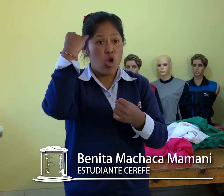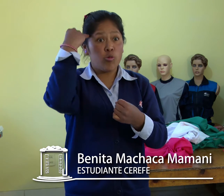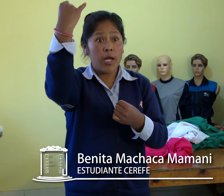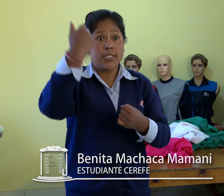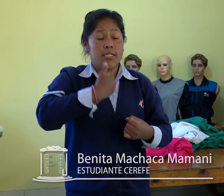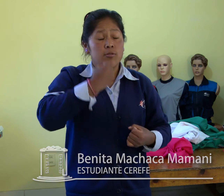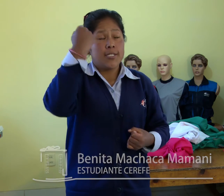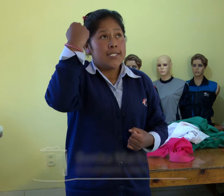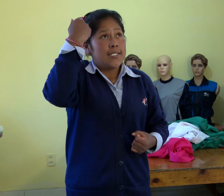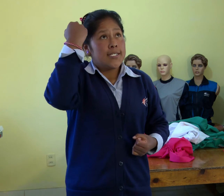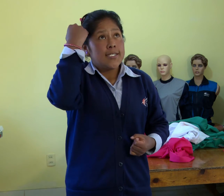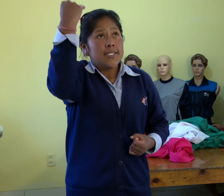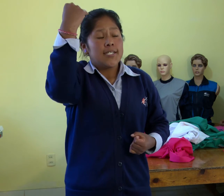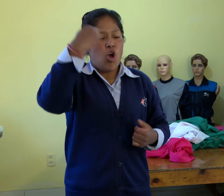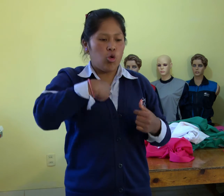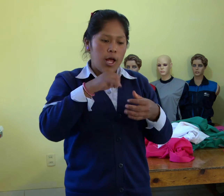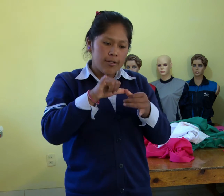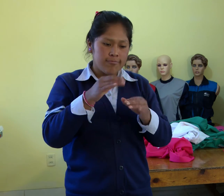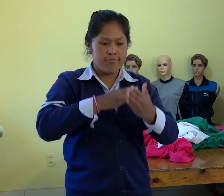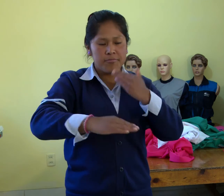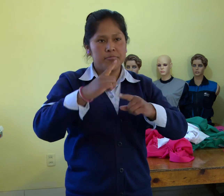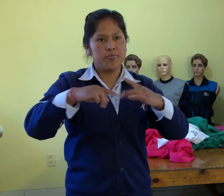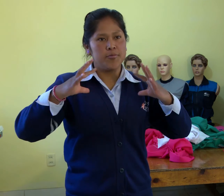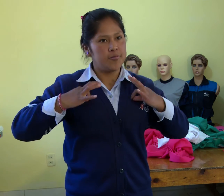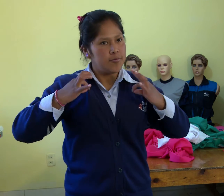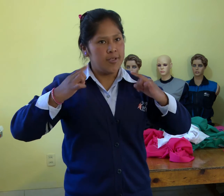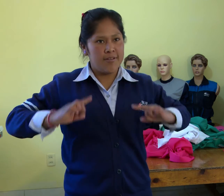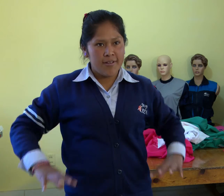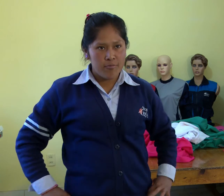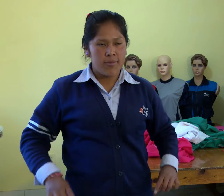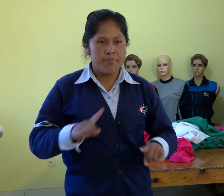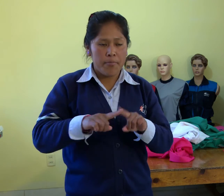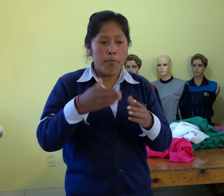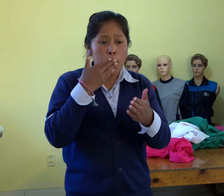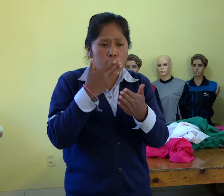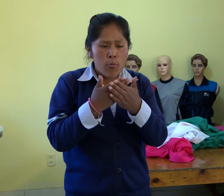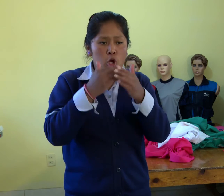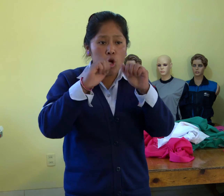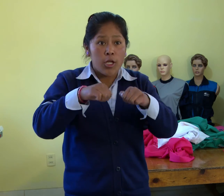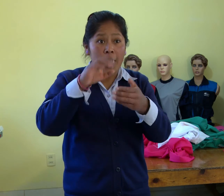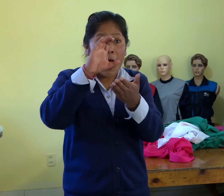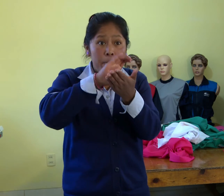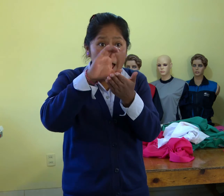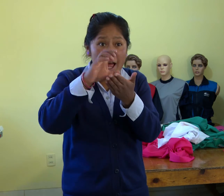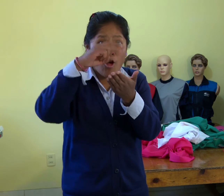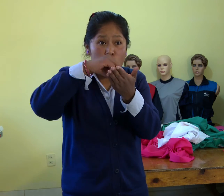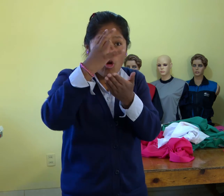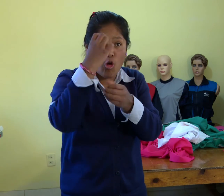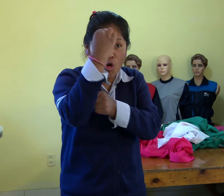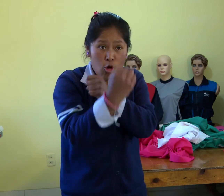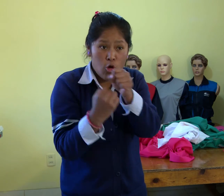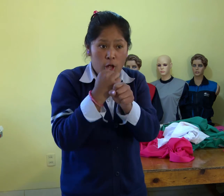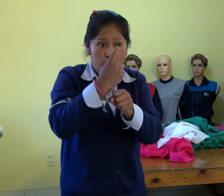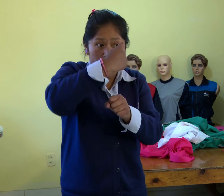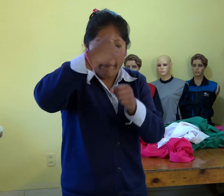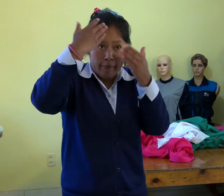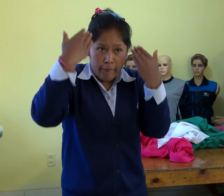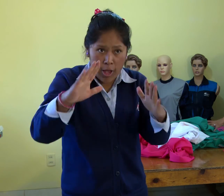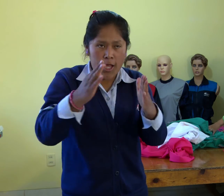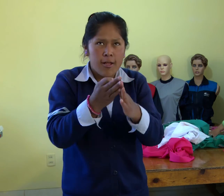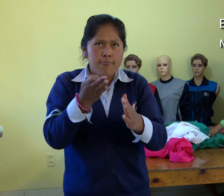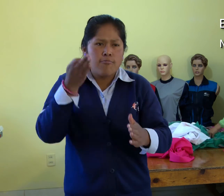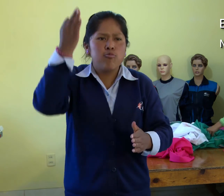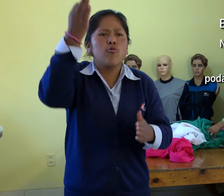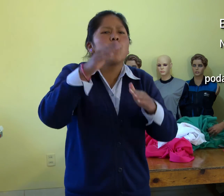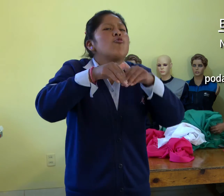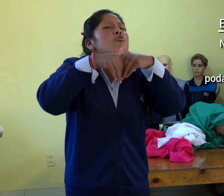eso es lo que me ayuda, a que yo también pueda buscar. En Cerefe también nos